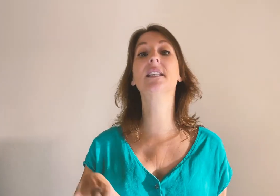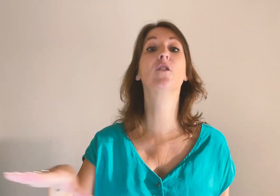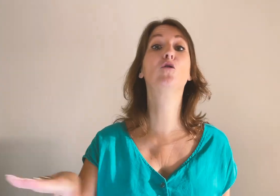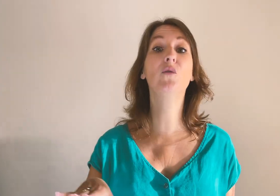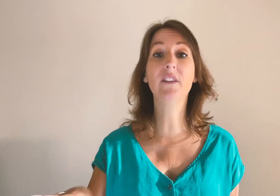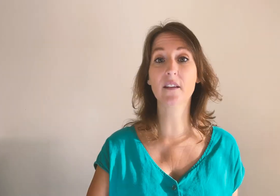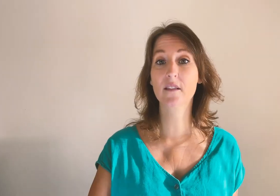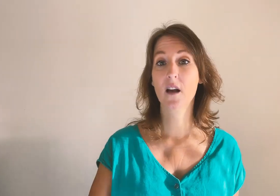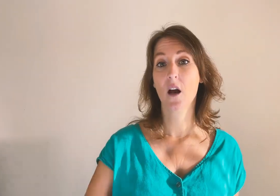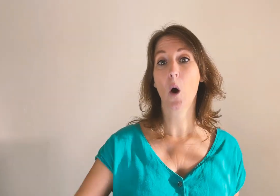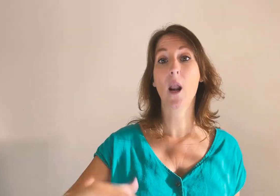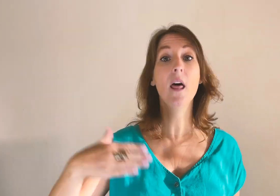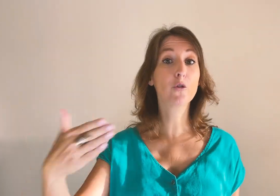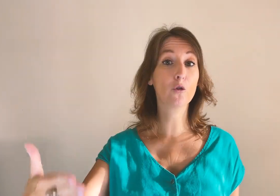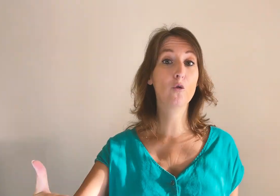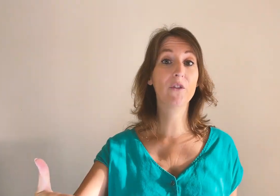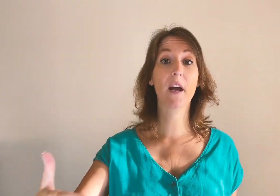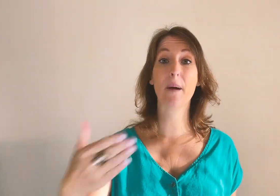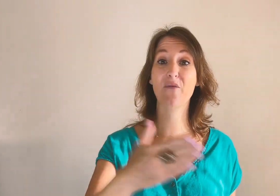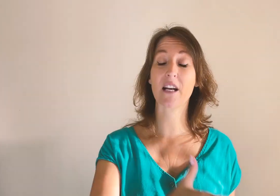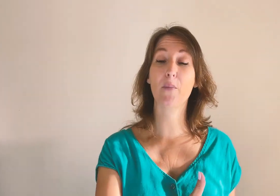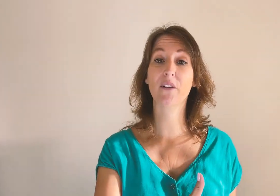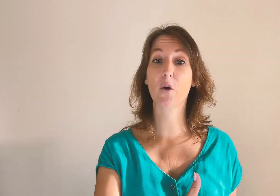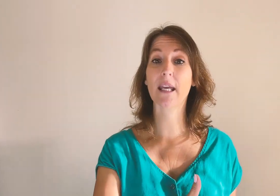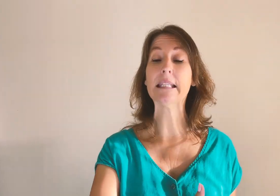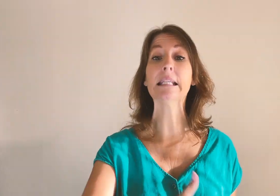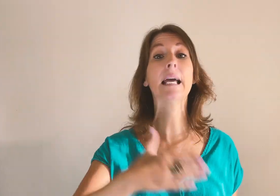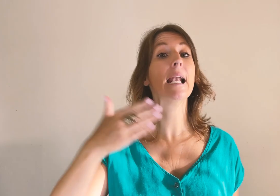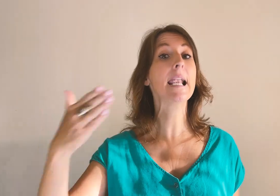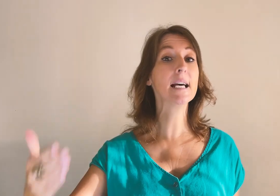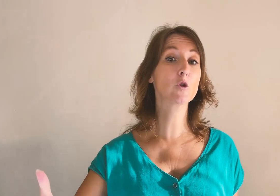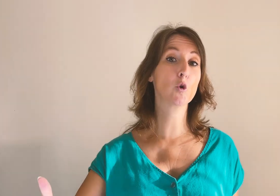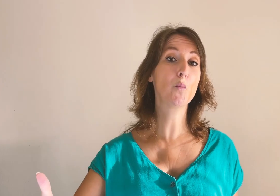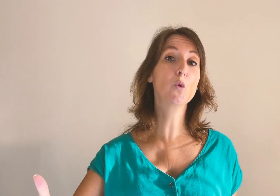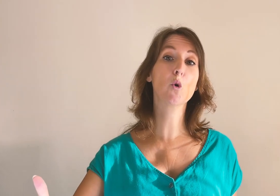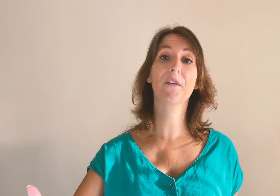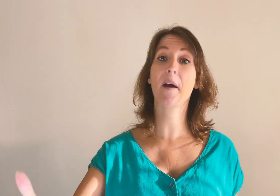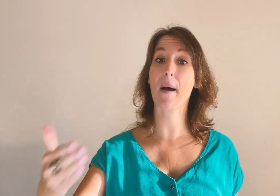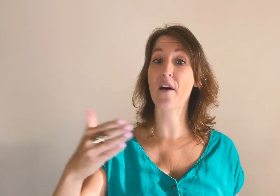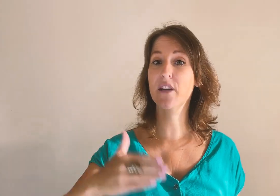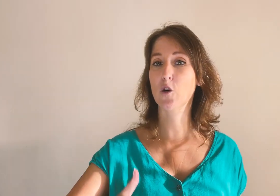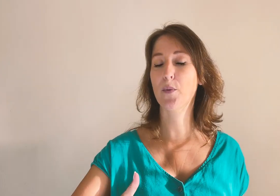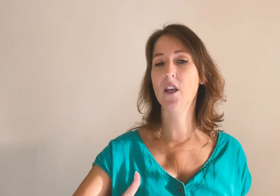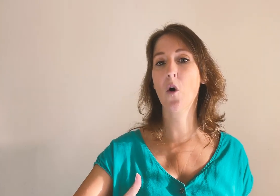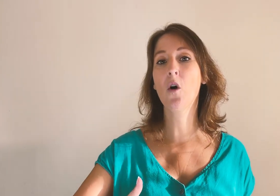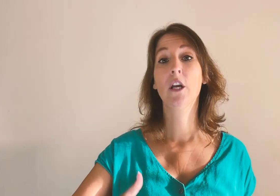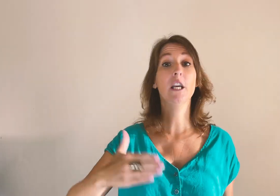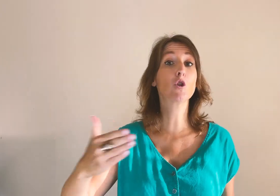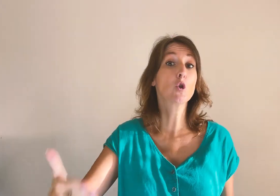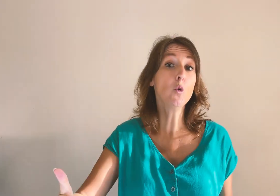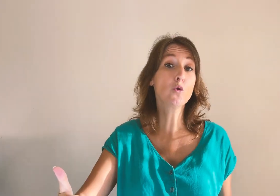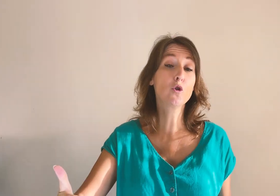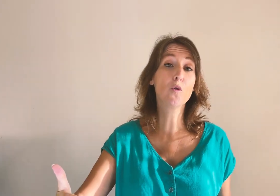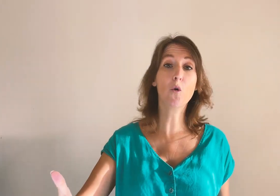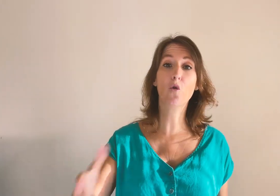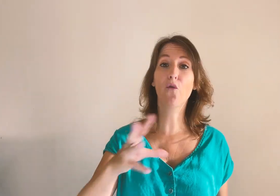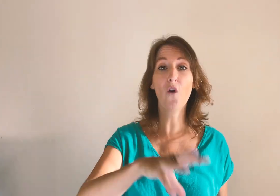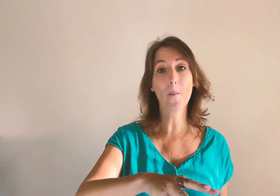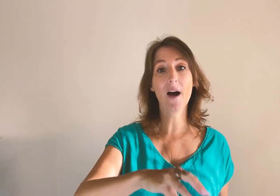à deux vitesses. L'un sur le long terme avec la portée organique, l'un sur le plus court terme avec le payant et selon justement le format